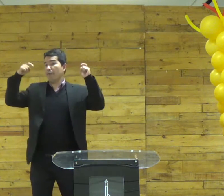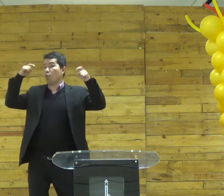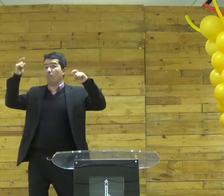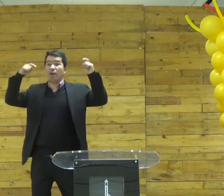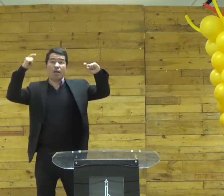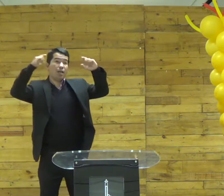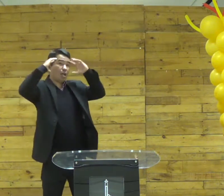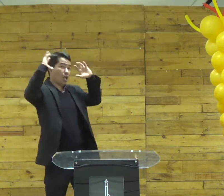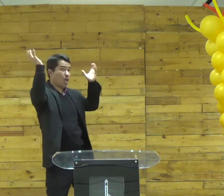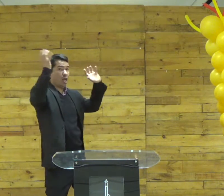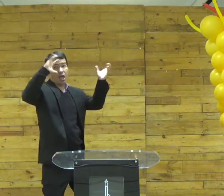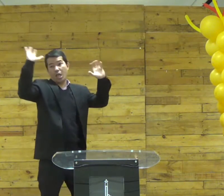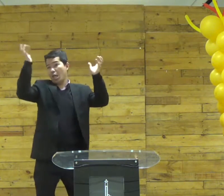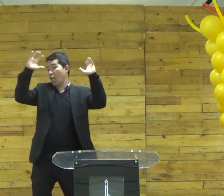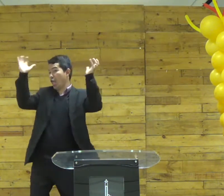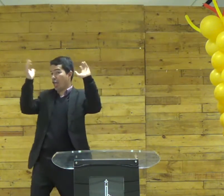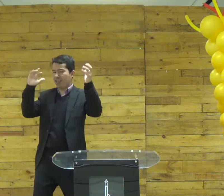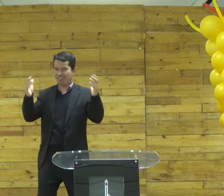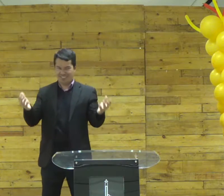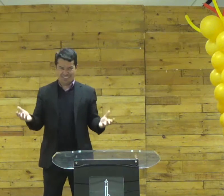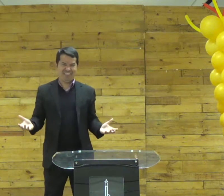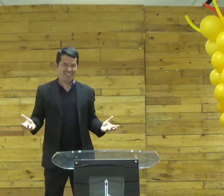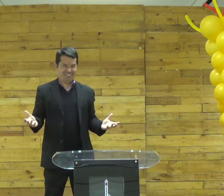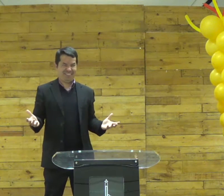não tenho esposa e começa aquele desespero né?